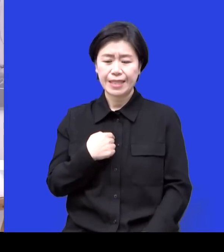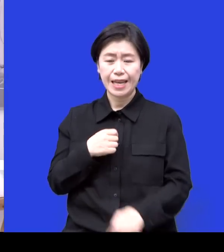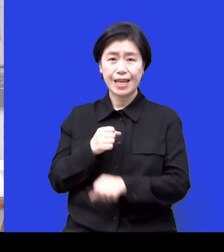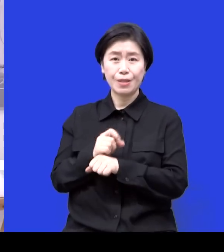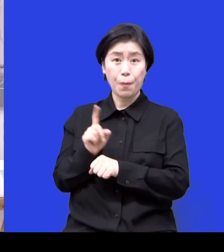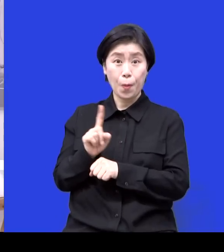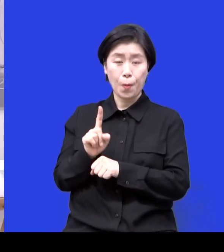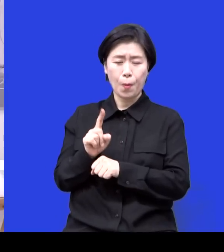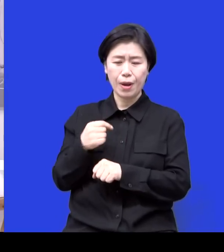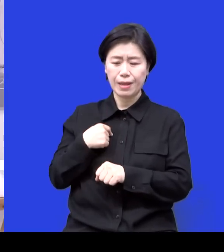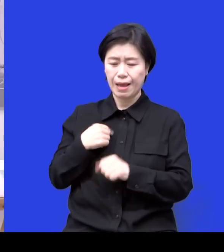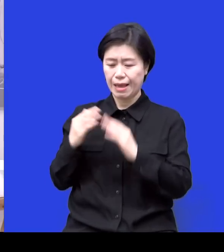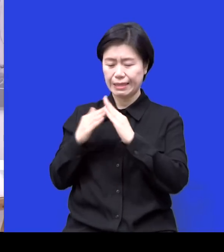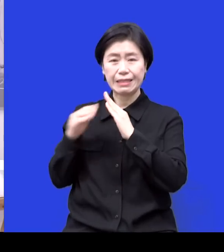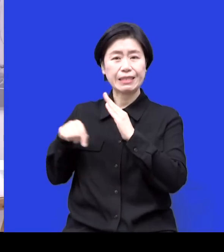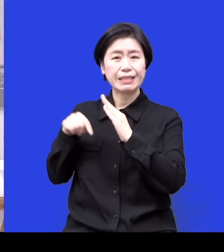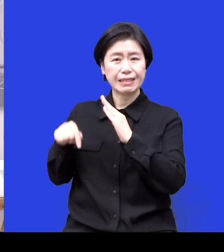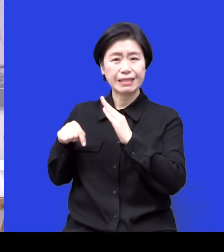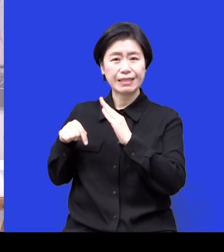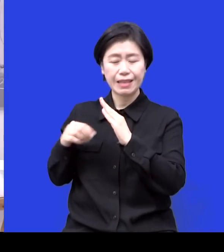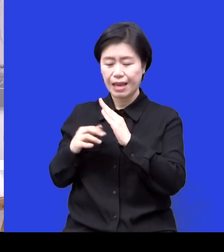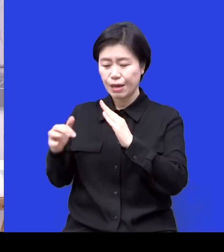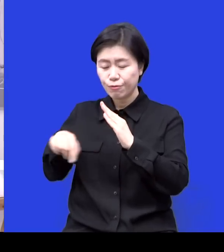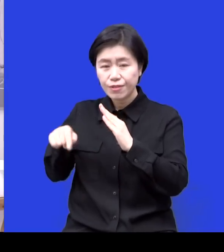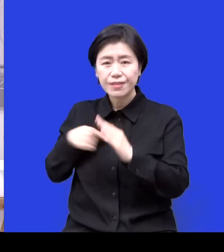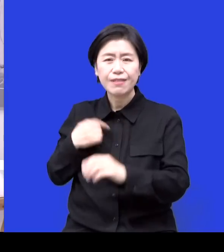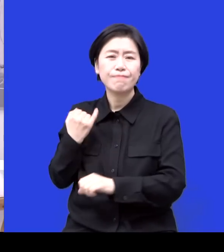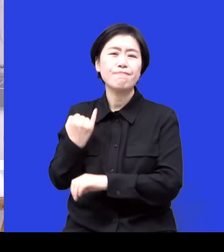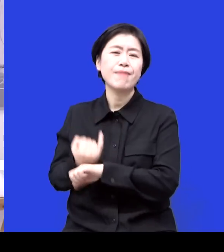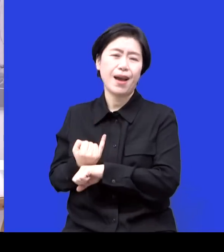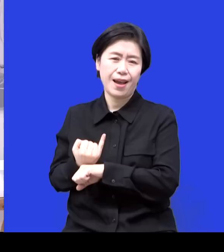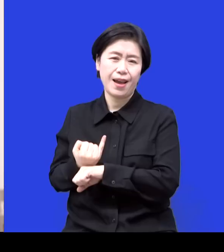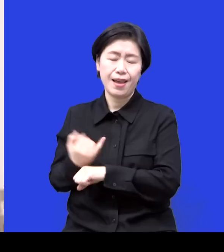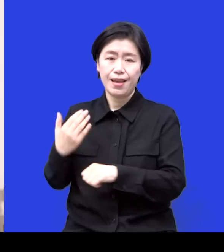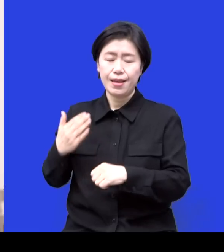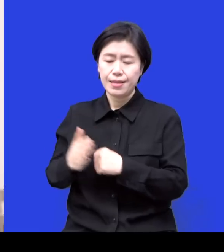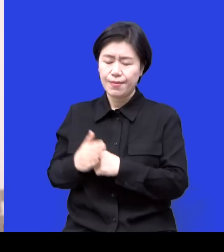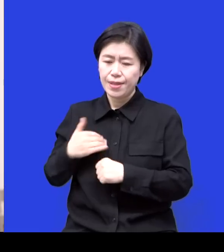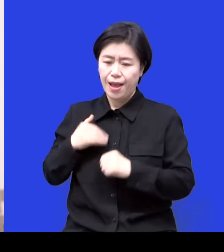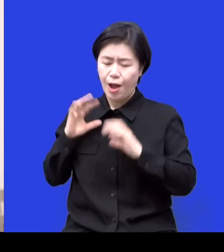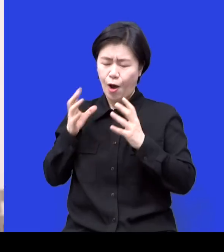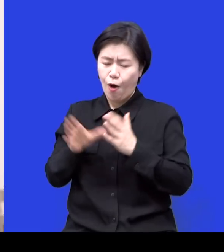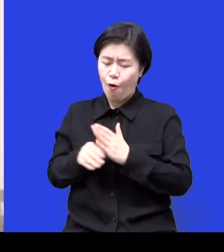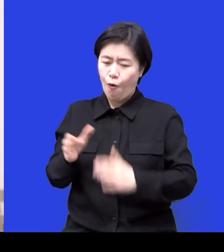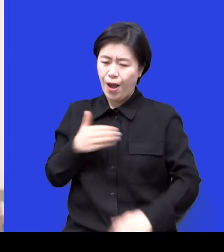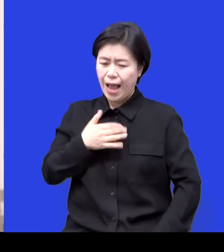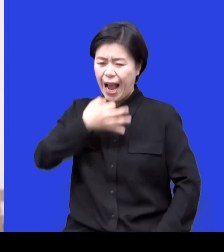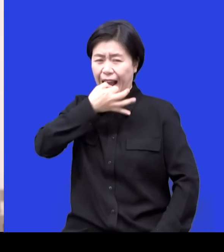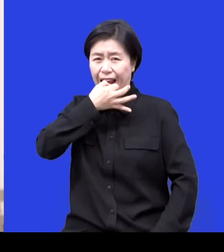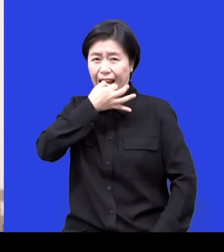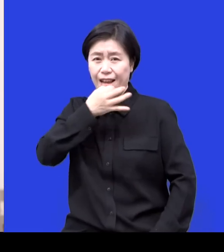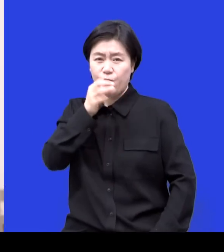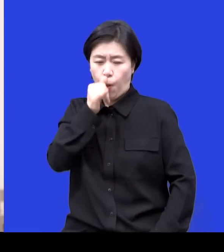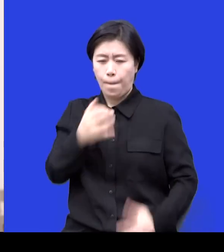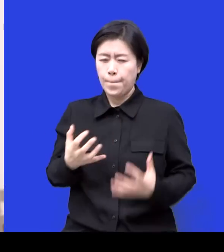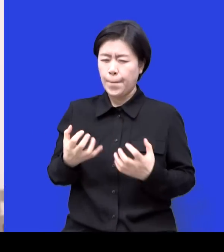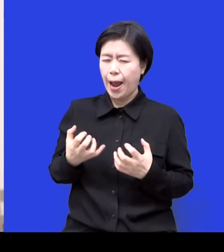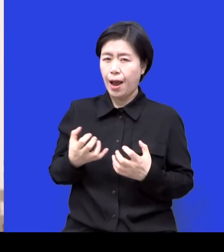하고 좀 이기적이고 욕심도 많고 이런 캐릭터였는데 네 뭐 그런 제가 아이들한테로 사랑을 주고